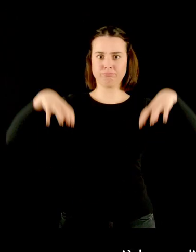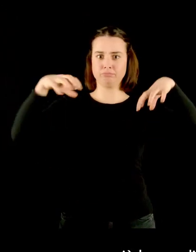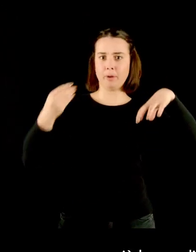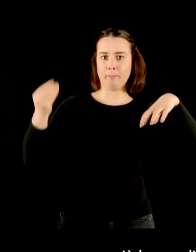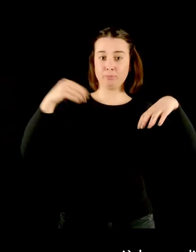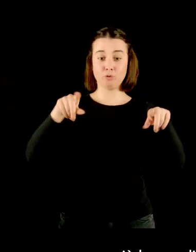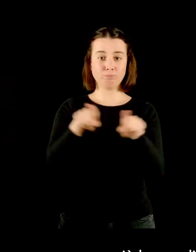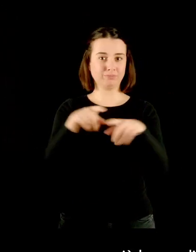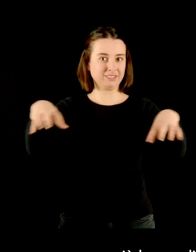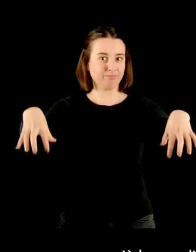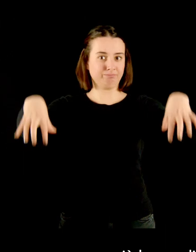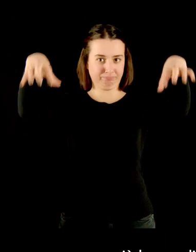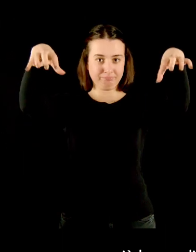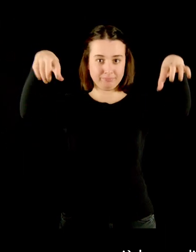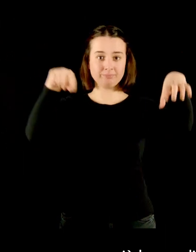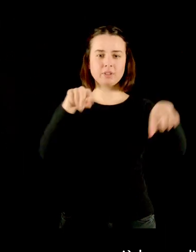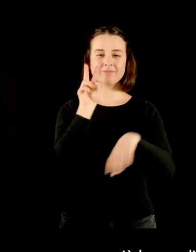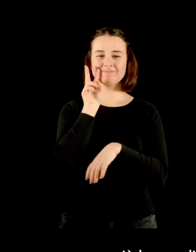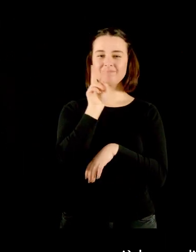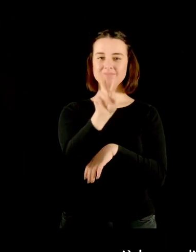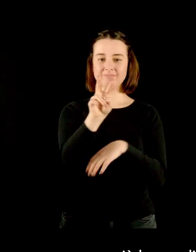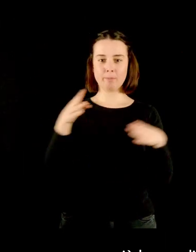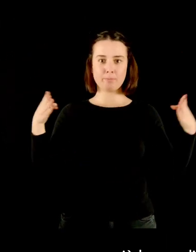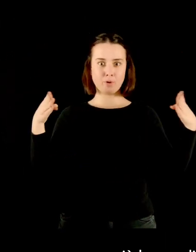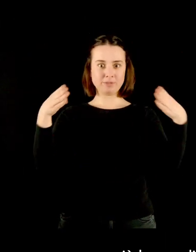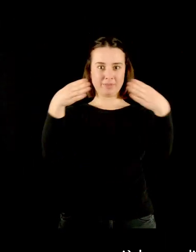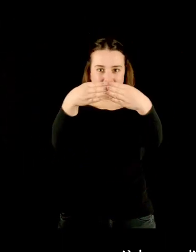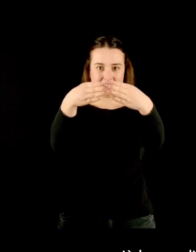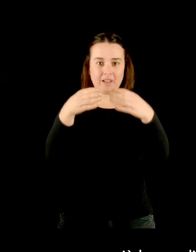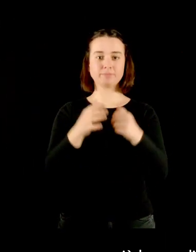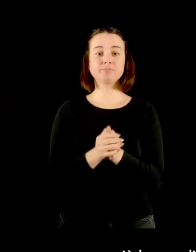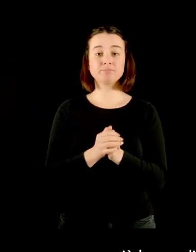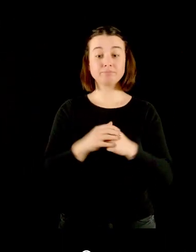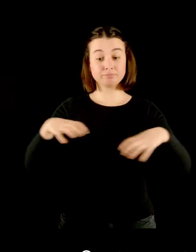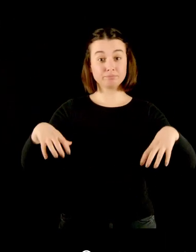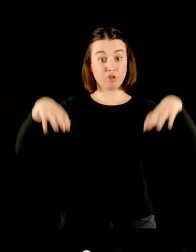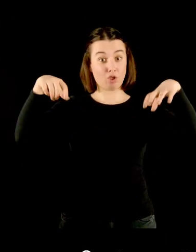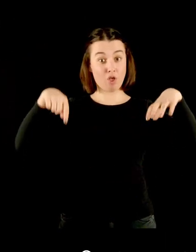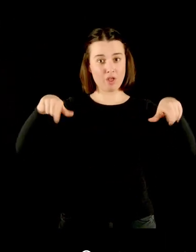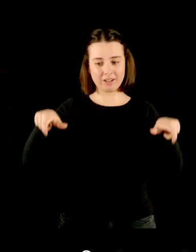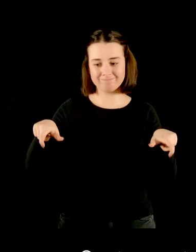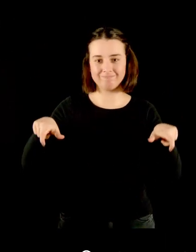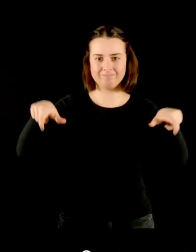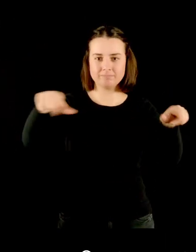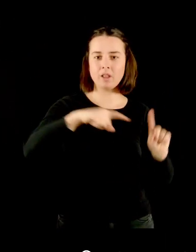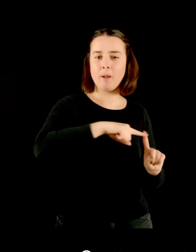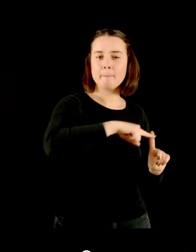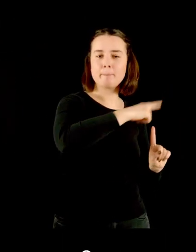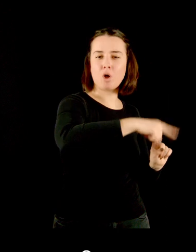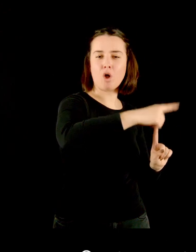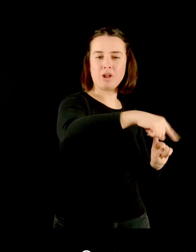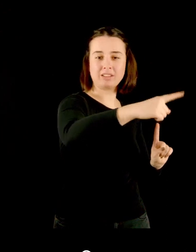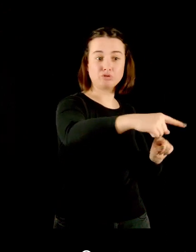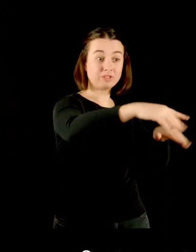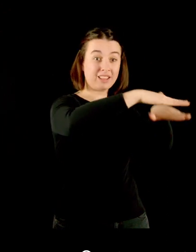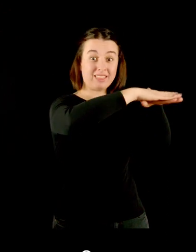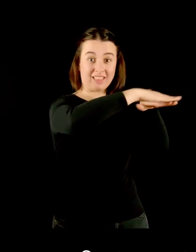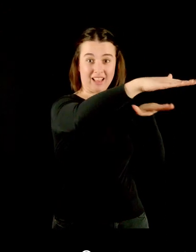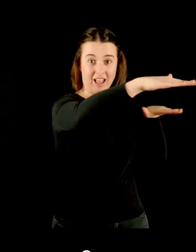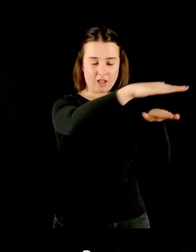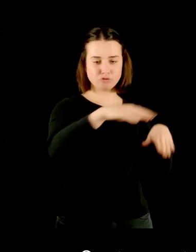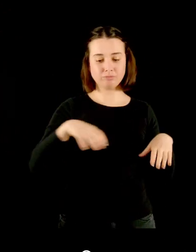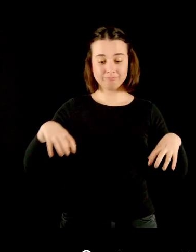fiume, ma più basse di un piano per amplificare l'effetto prospettico. Queste nuove torri sono collegate al corpo